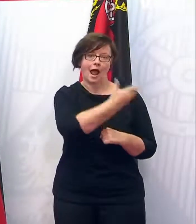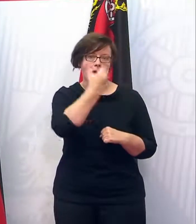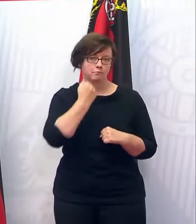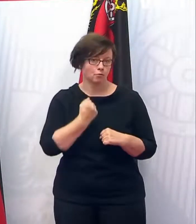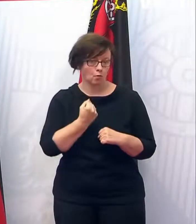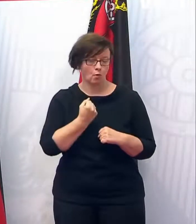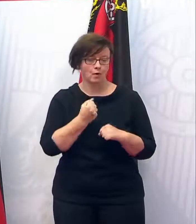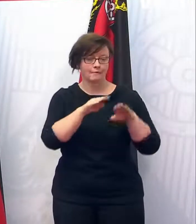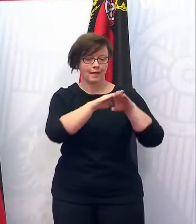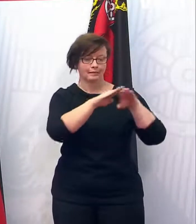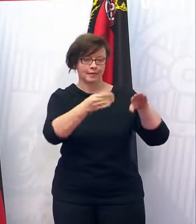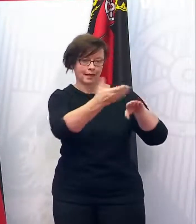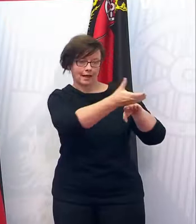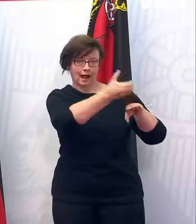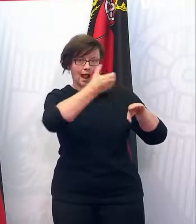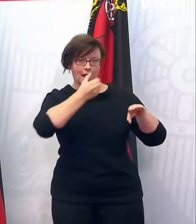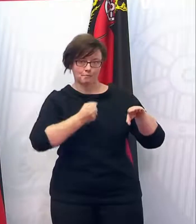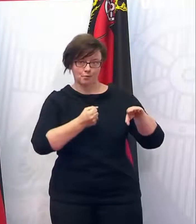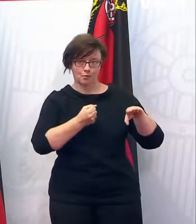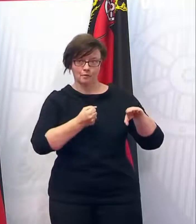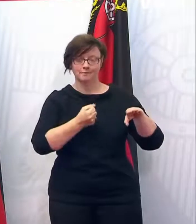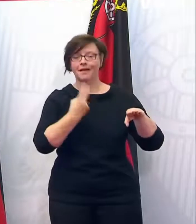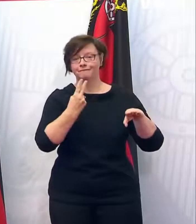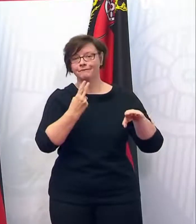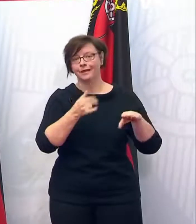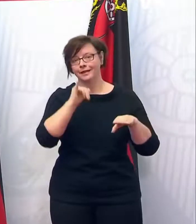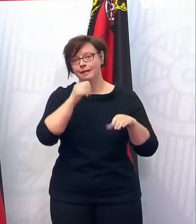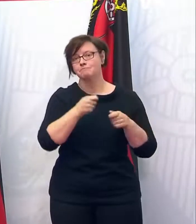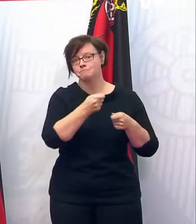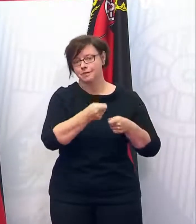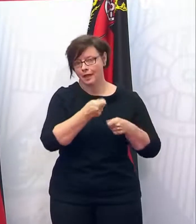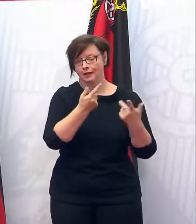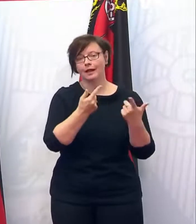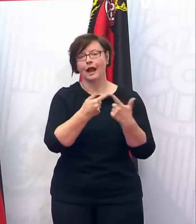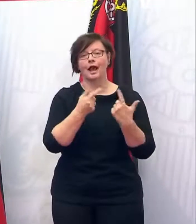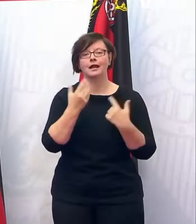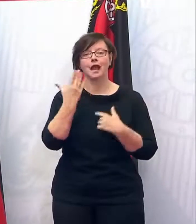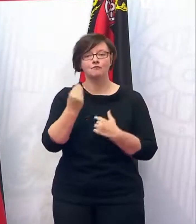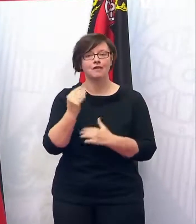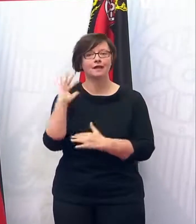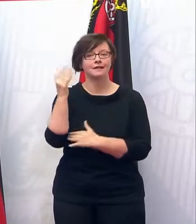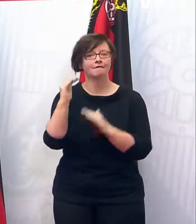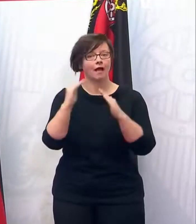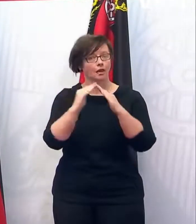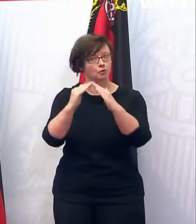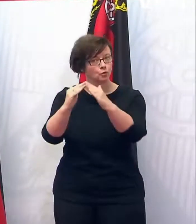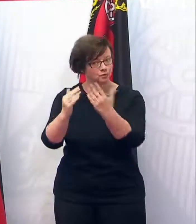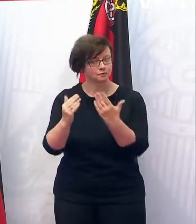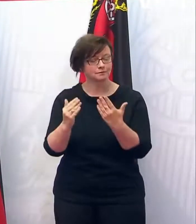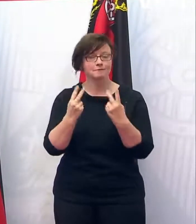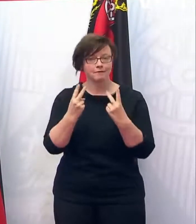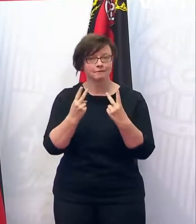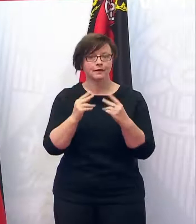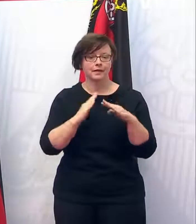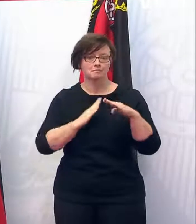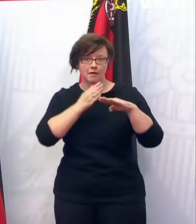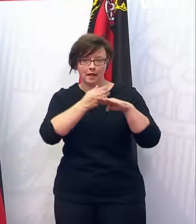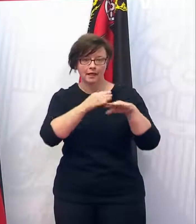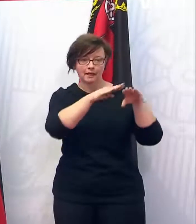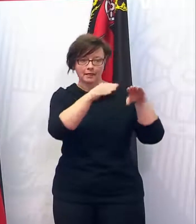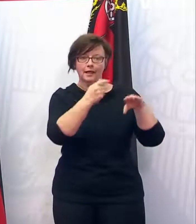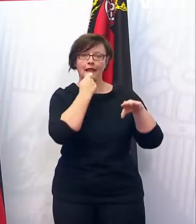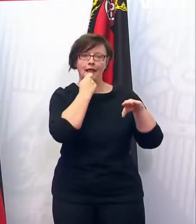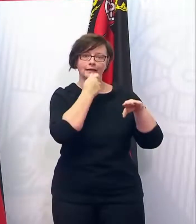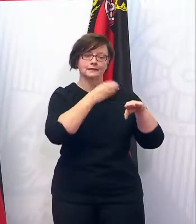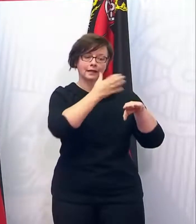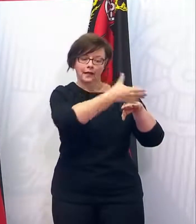Getränken an der Theke, das ist wichtig für die Biergärten, das ist wichtig für die Felser Waldhütten, dass das eben in Zukunft auch wieder möglich